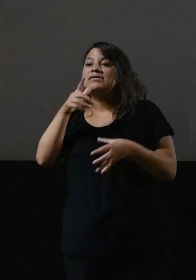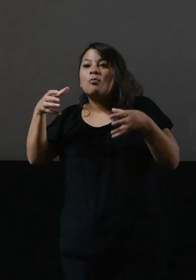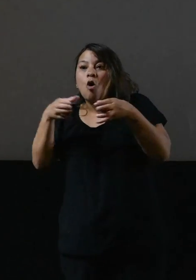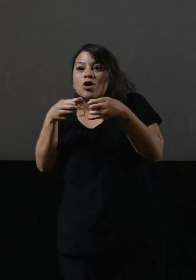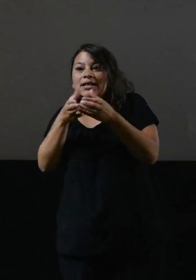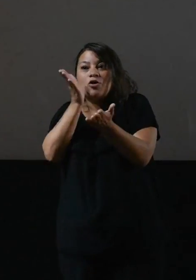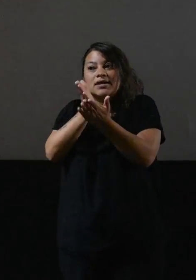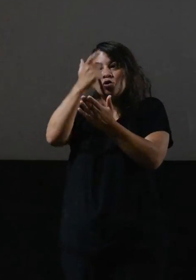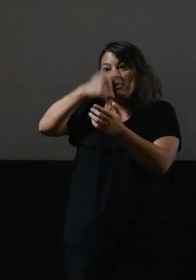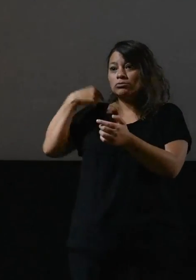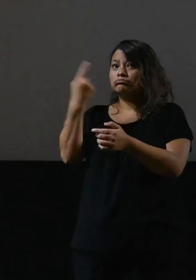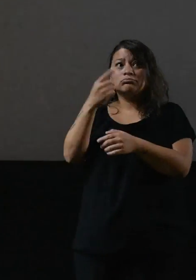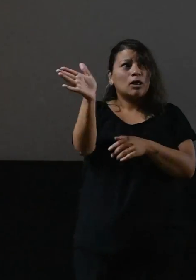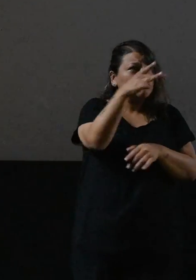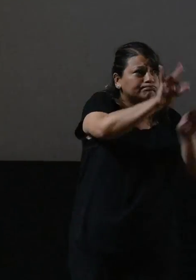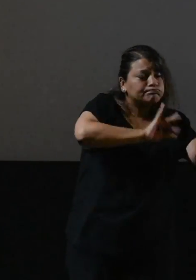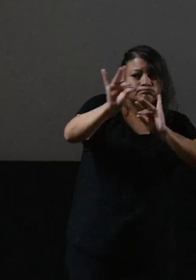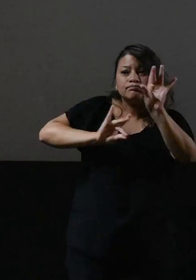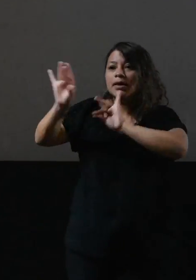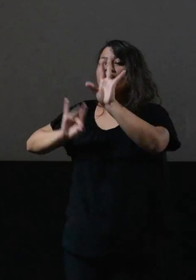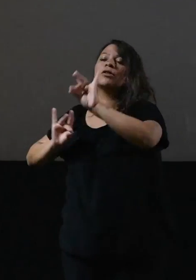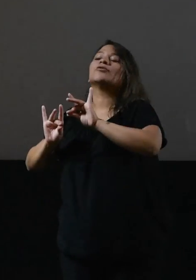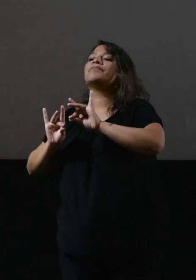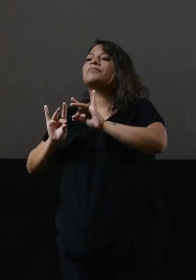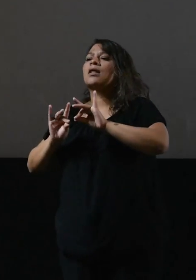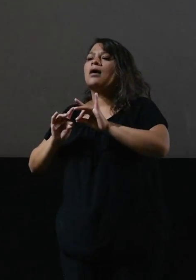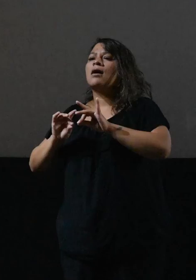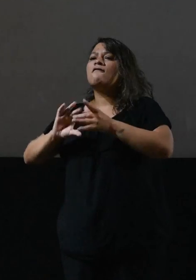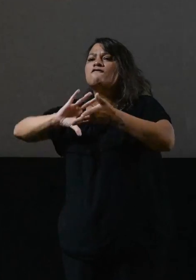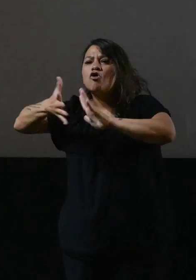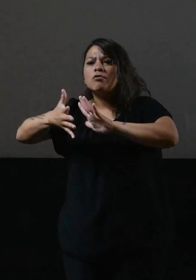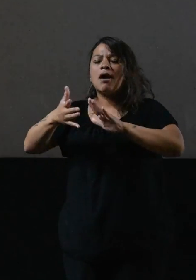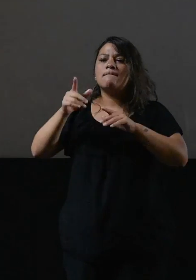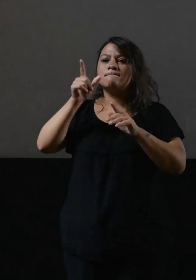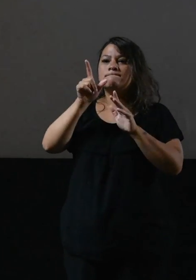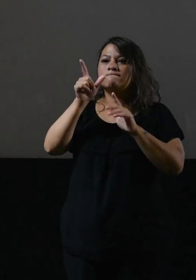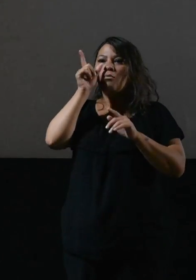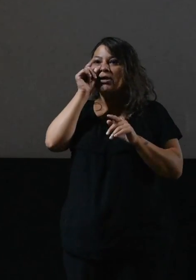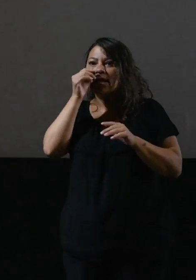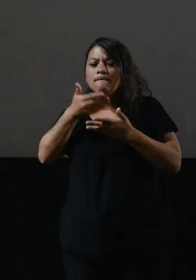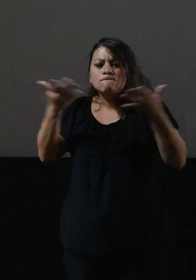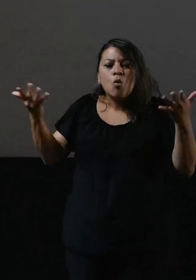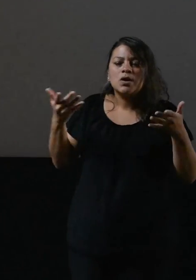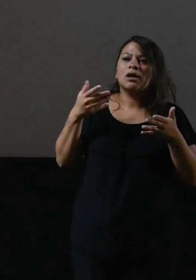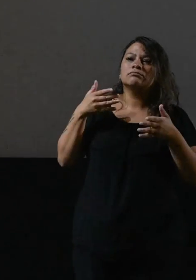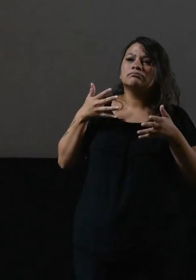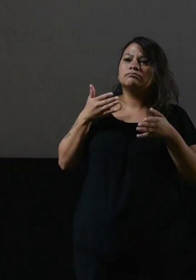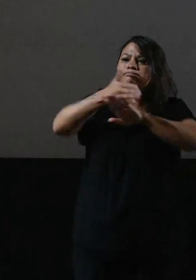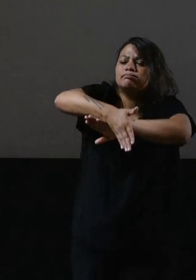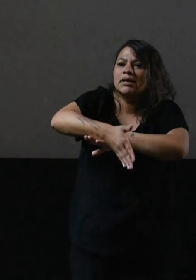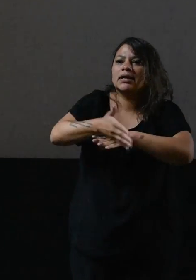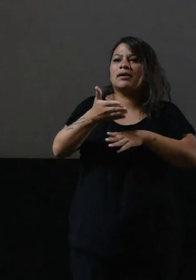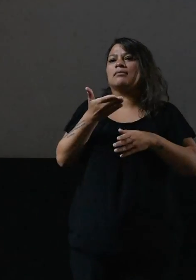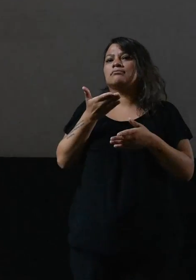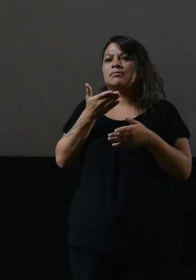como organismo de derechos humanos, invito a todos y a todas, tenemos que buscar la manera de incidir en las políticas públicas, tanto nacionales como provinciales. Esto que